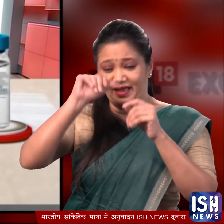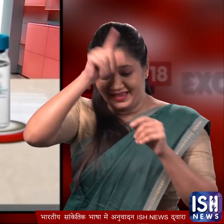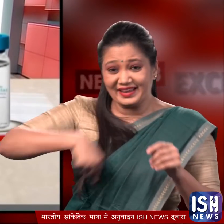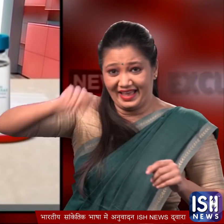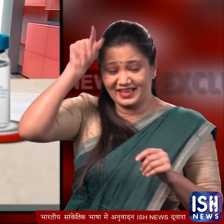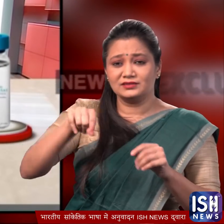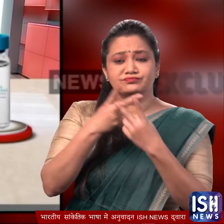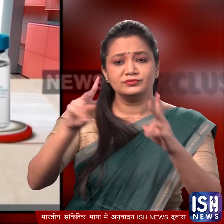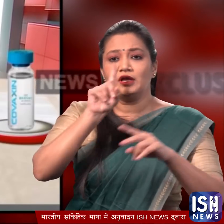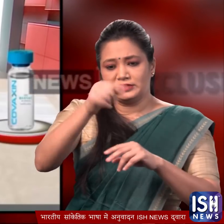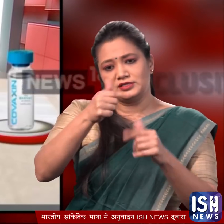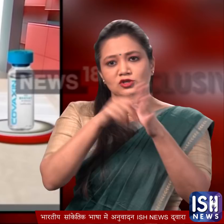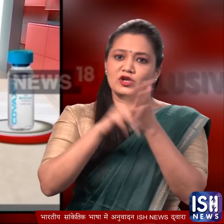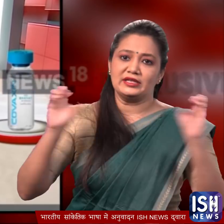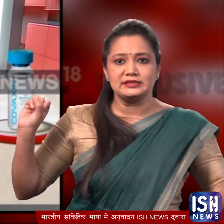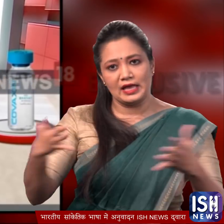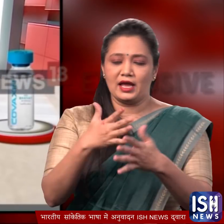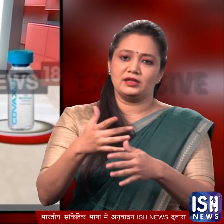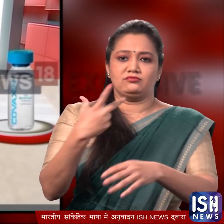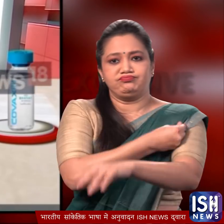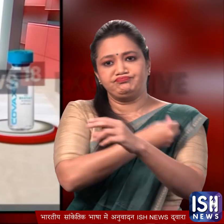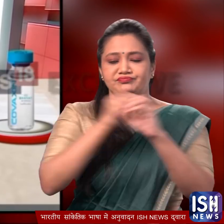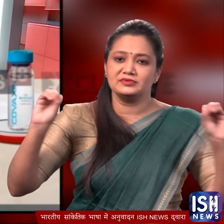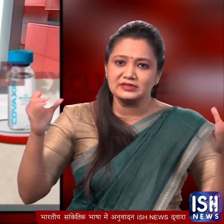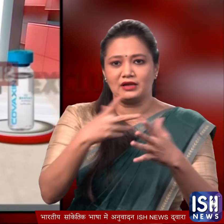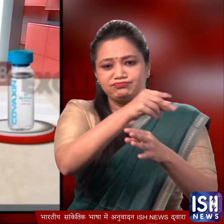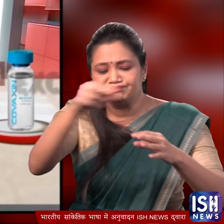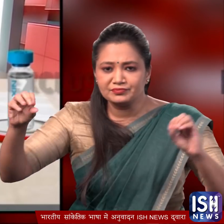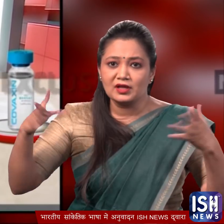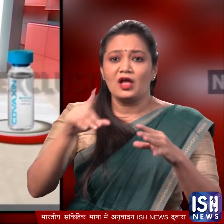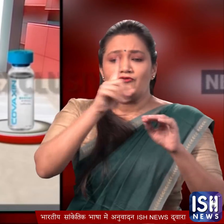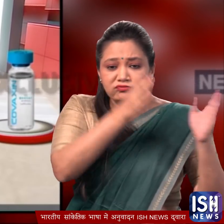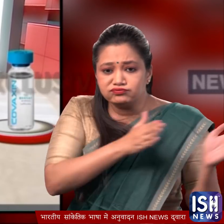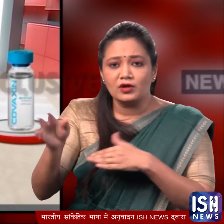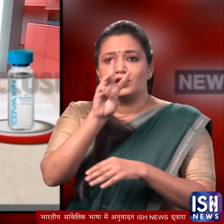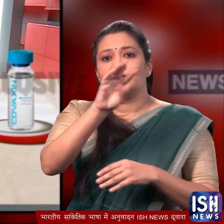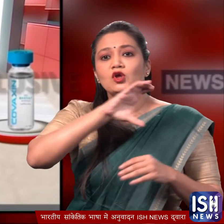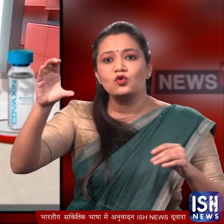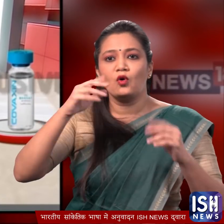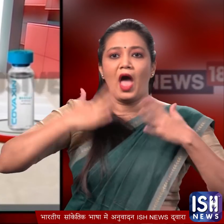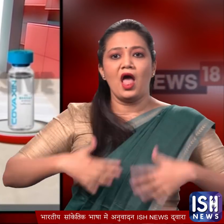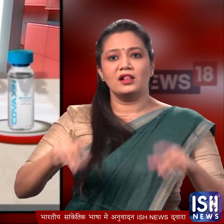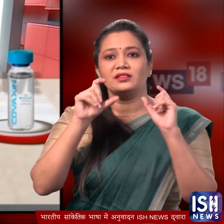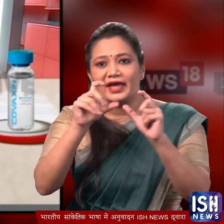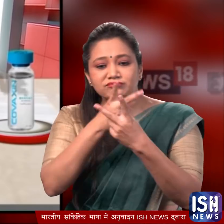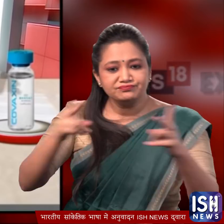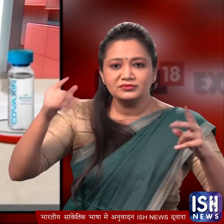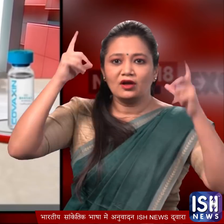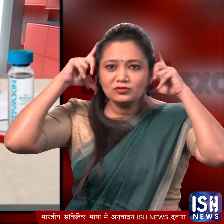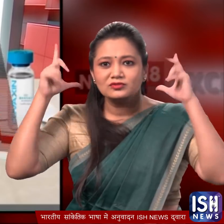भारत में 16 जनवरी से करोना का टीका लगाने का अभ्यान चुरू हो रहा है और इसके पहले चरण में 3 करोड स्वास्त कर्मियों को वैक्सीन लगाई